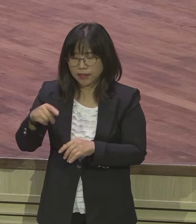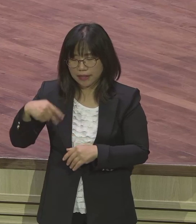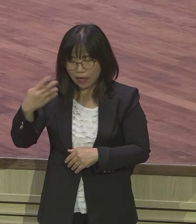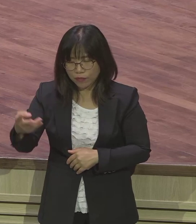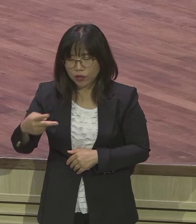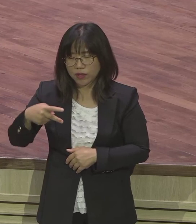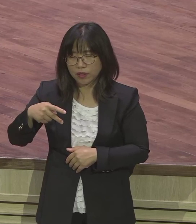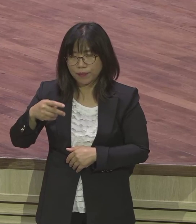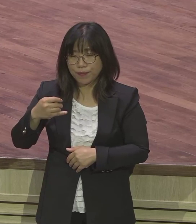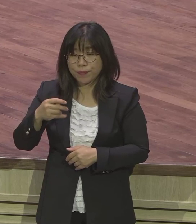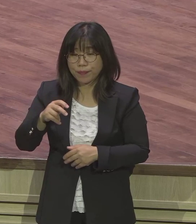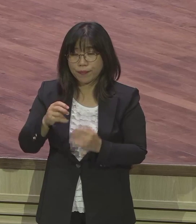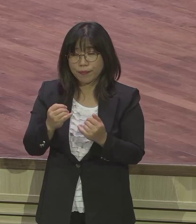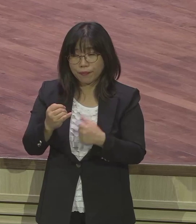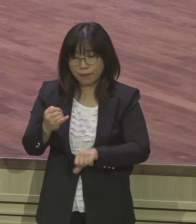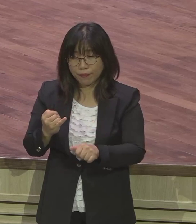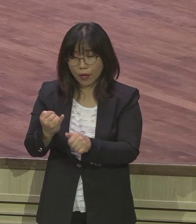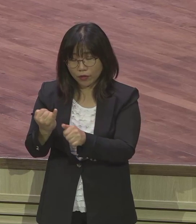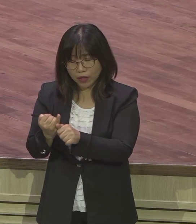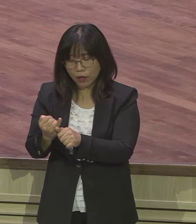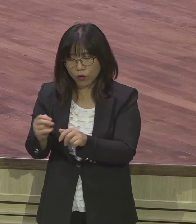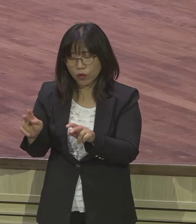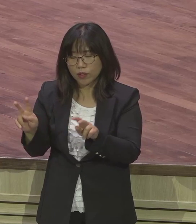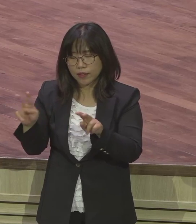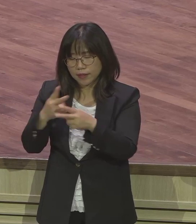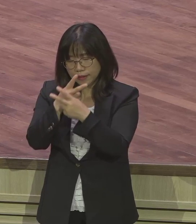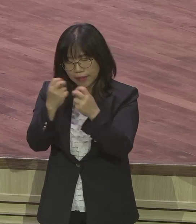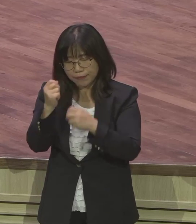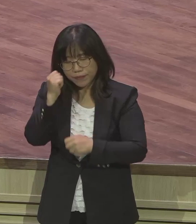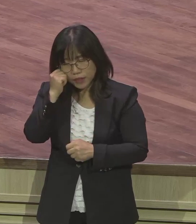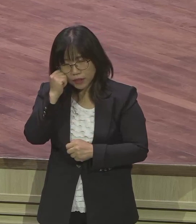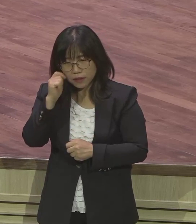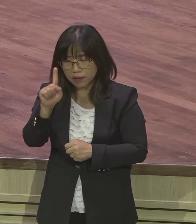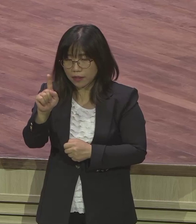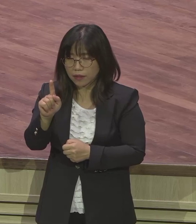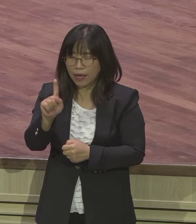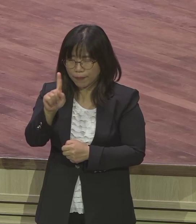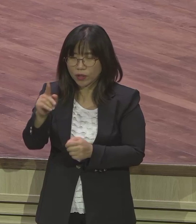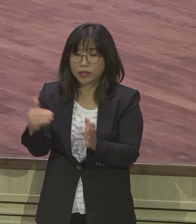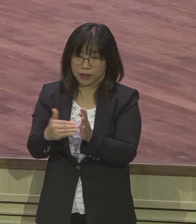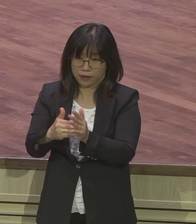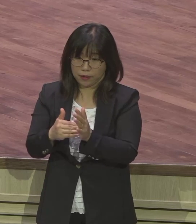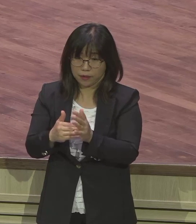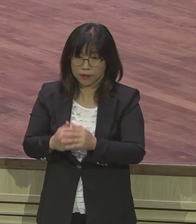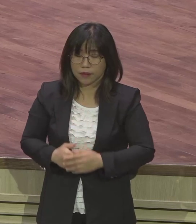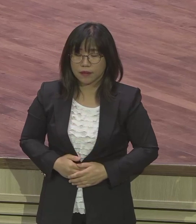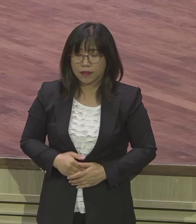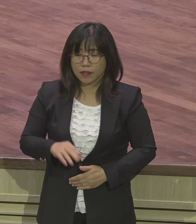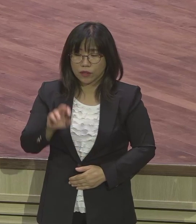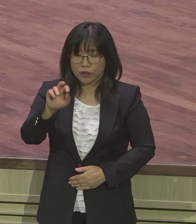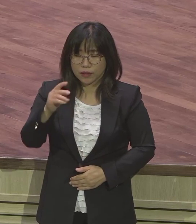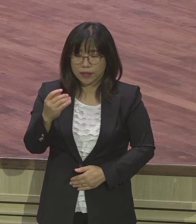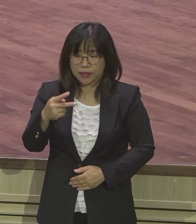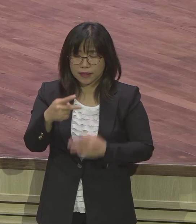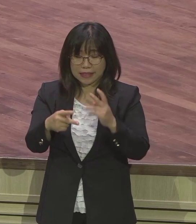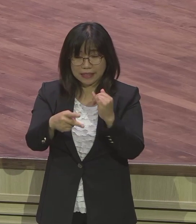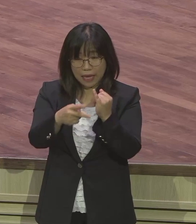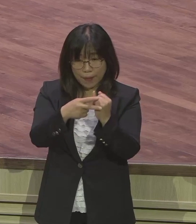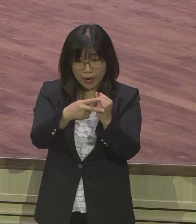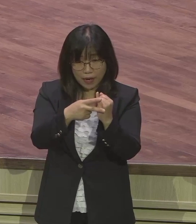다말은 유다와 잠자리 할 때에 받은 담보물이 있어요 잠자리 했기 때문에 거기에 대한 대가를 받은